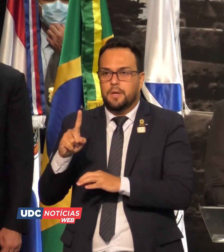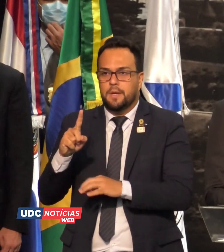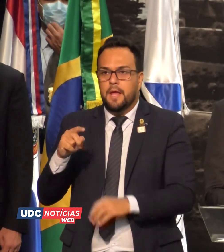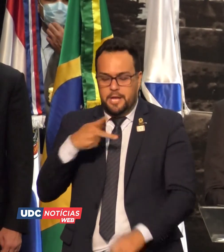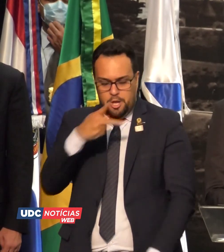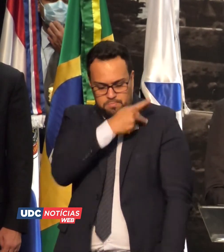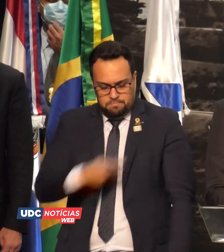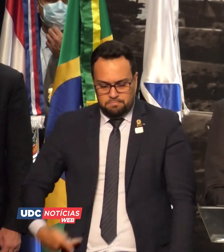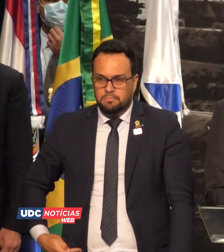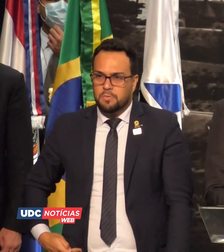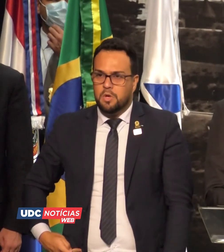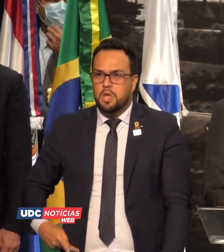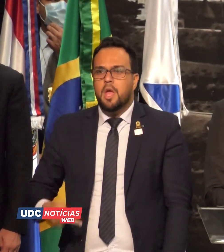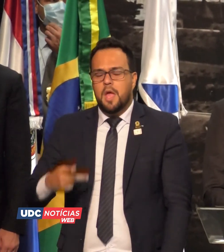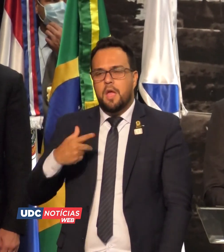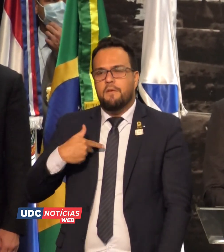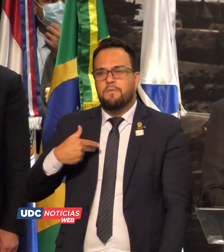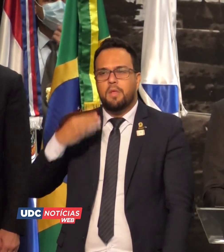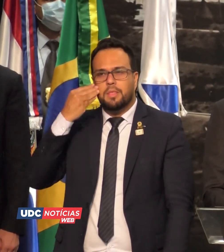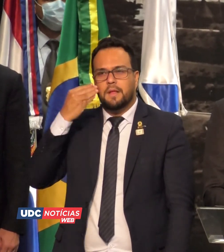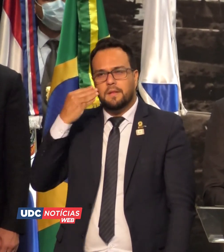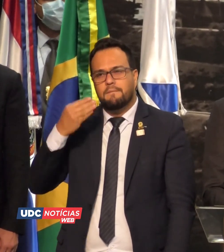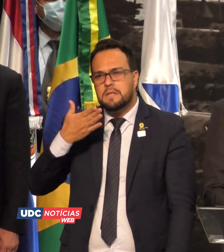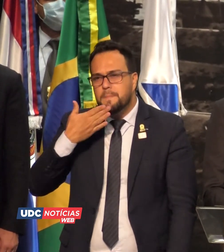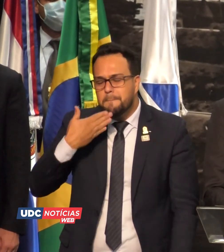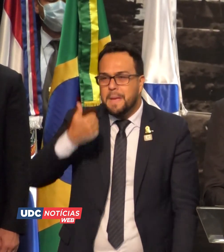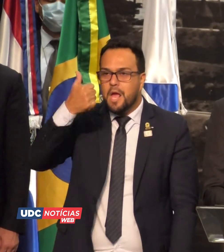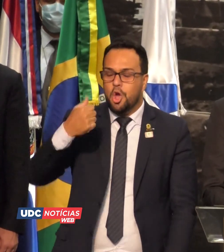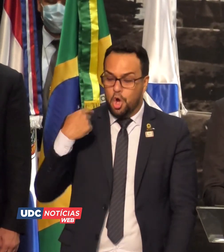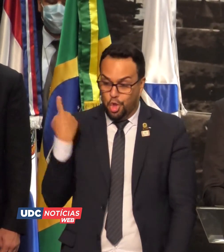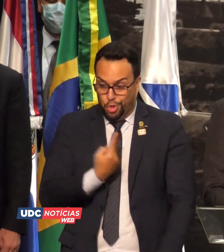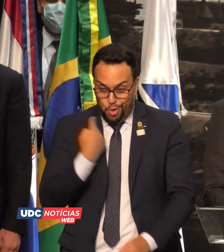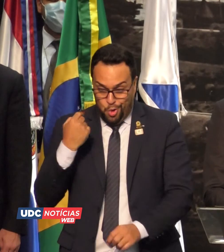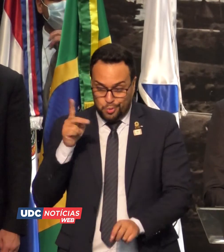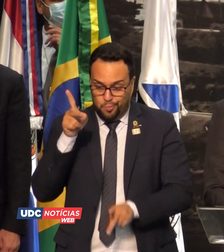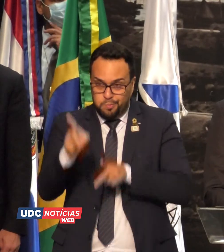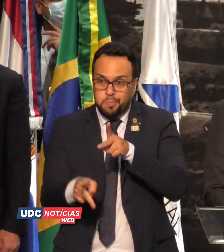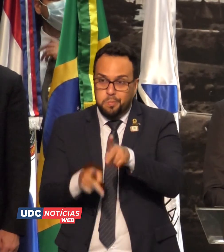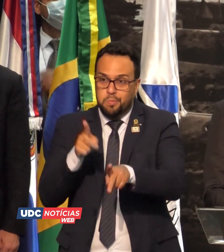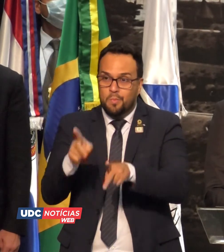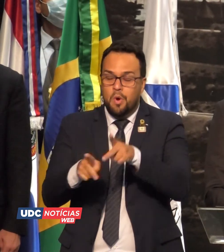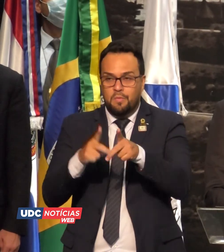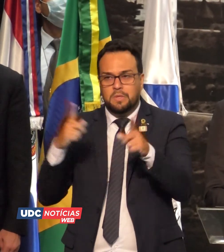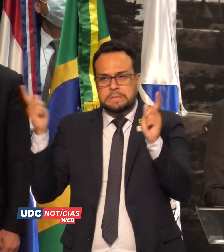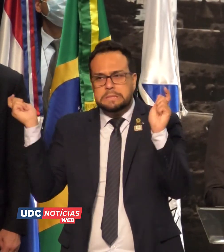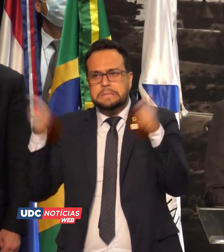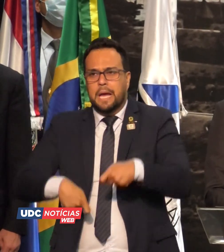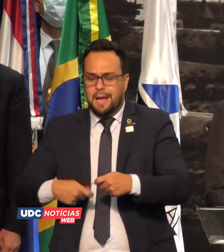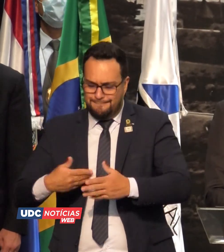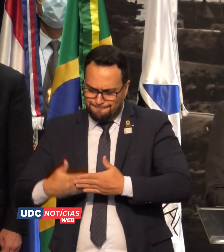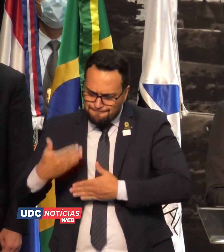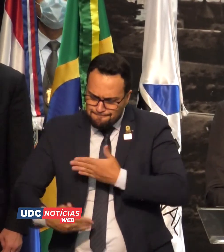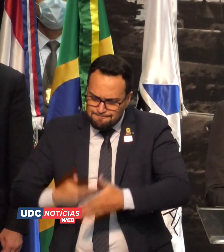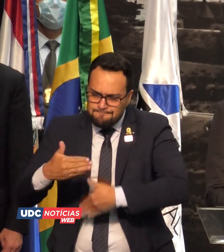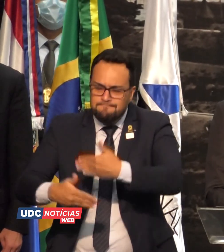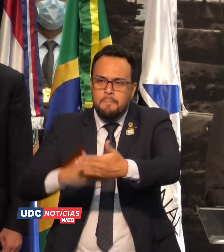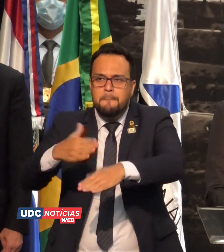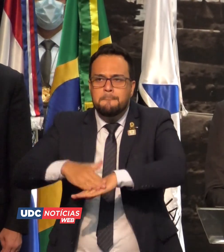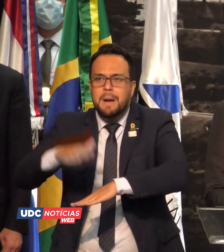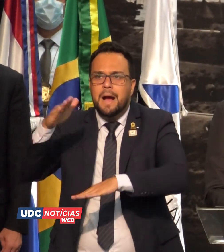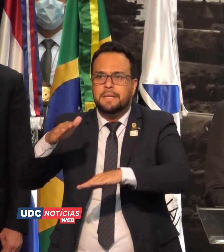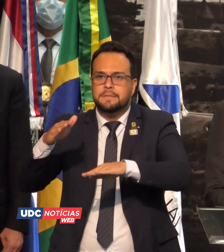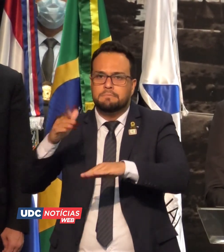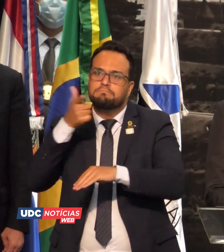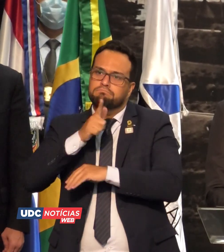fazer o melhor para que o nosso povo possa, cada vez mais, ter